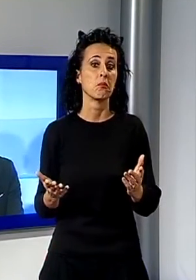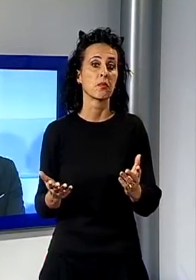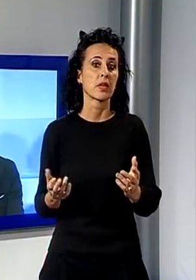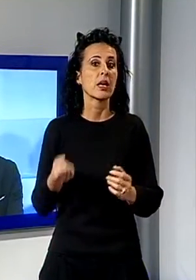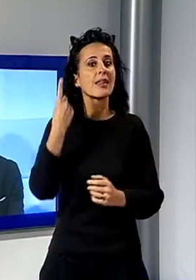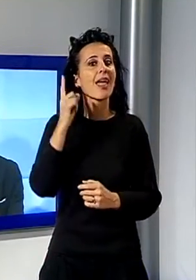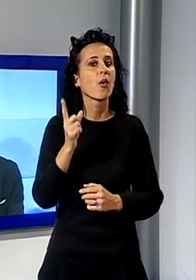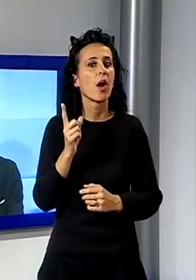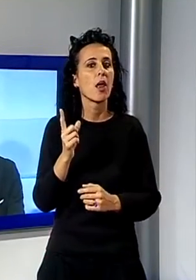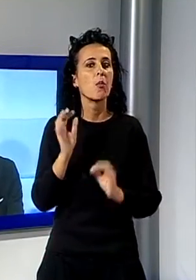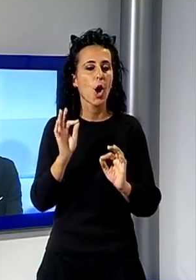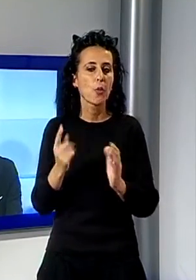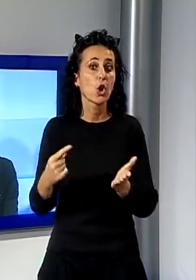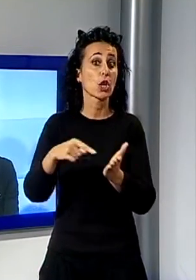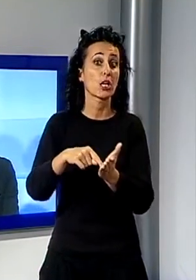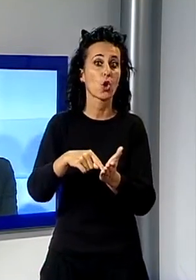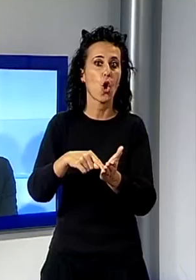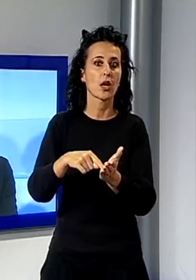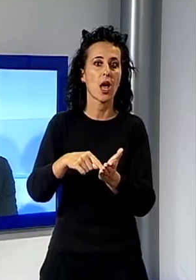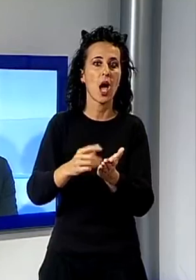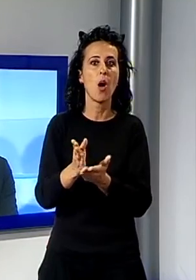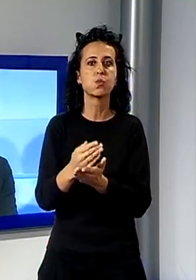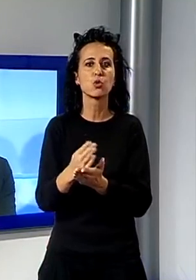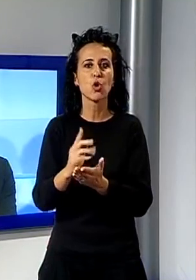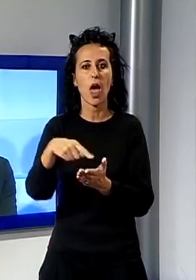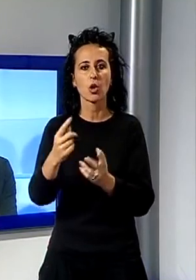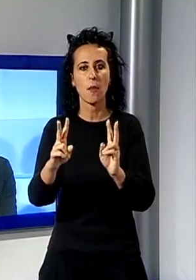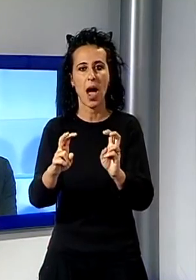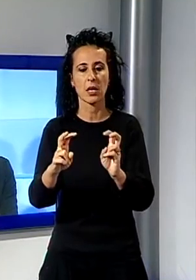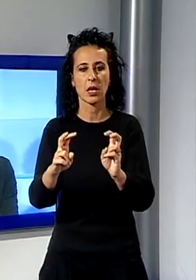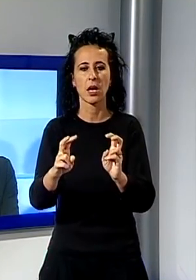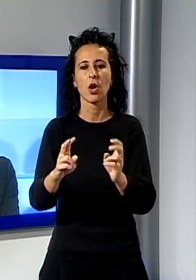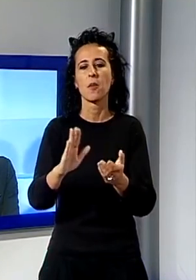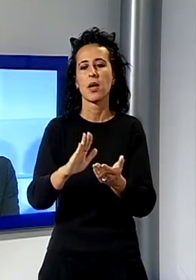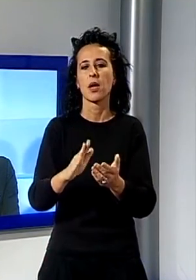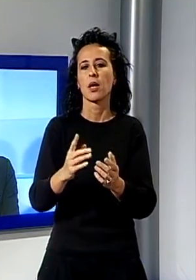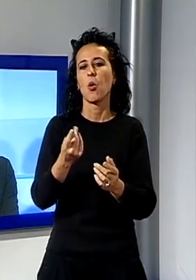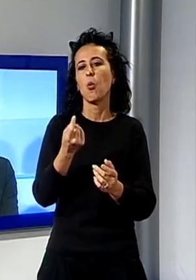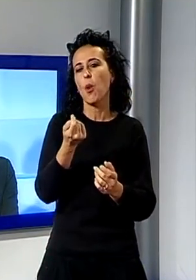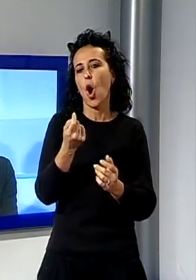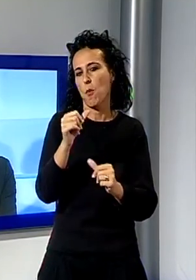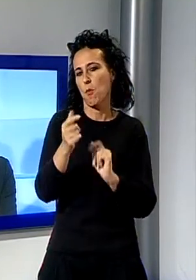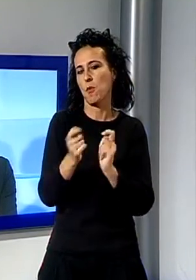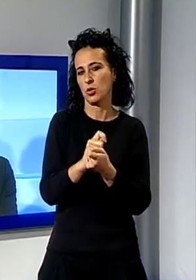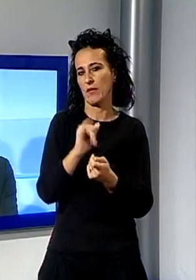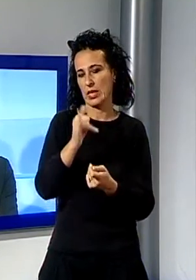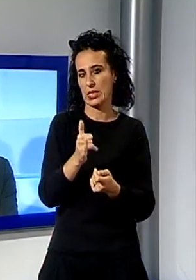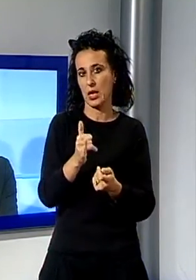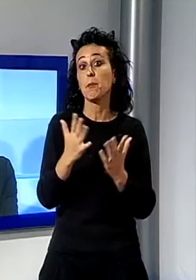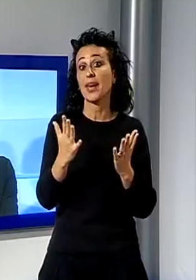di rivolere l'Ido di Bussola domani, noi la reinterpreteremo e cercheremo ovviamente di farne una risposta, cioè ci sarà, ecco, di nuovo